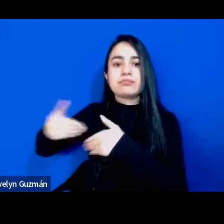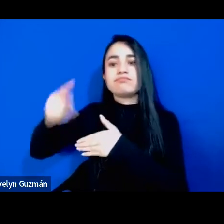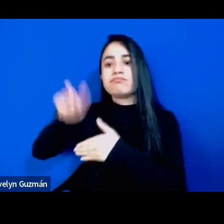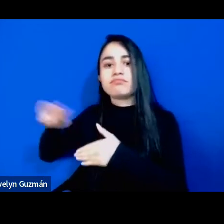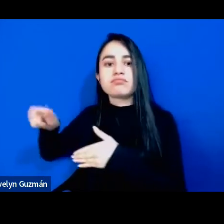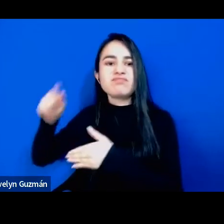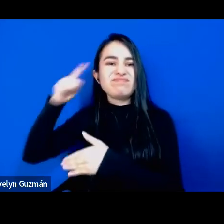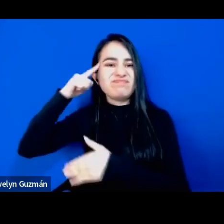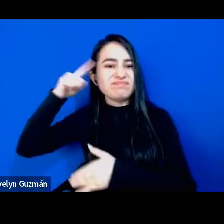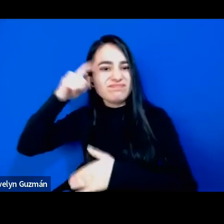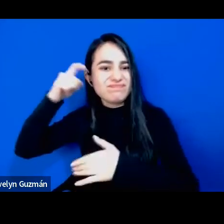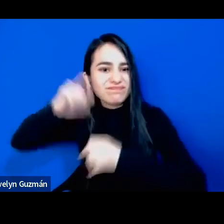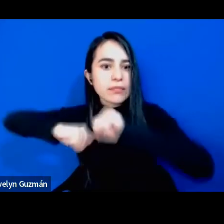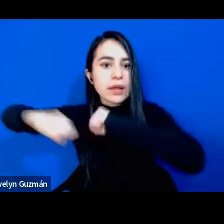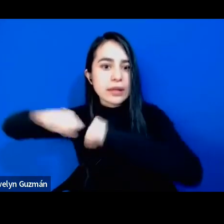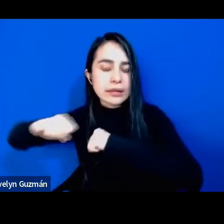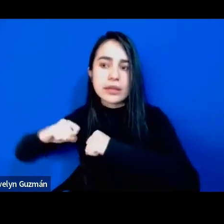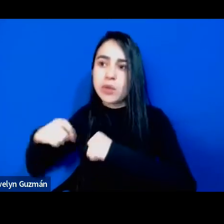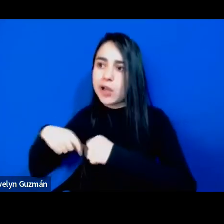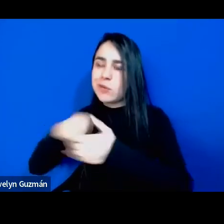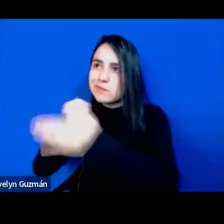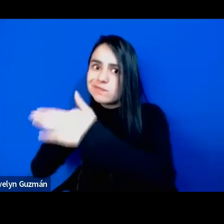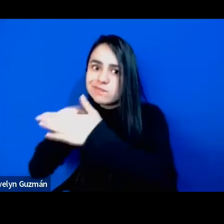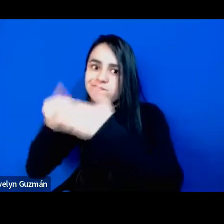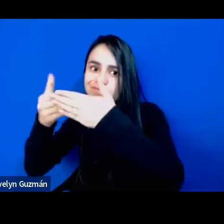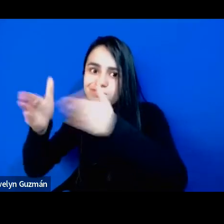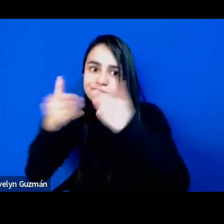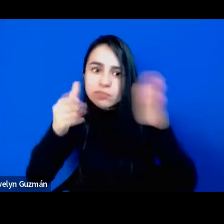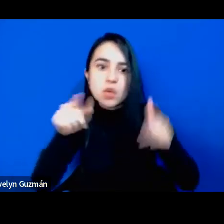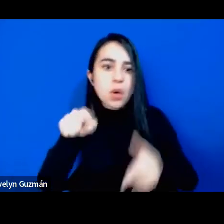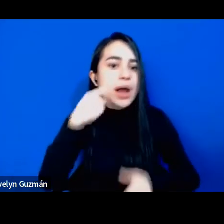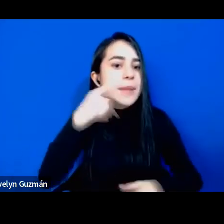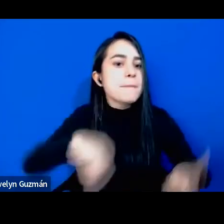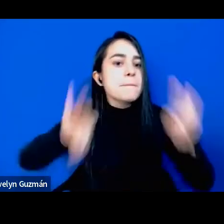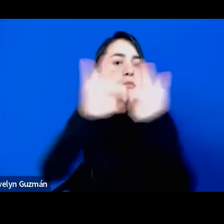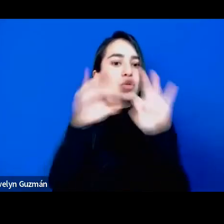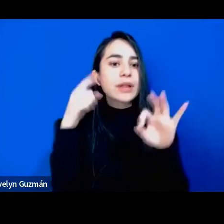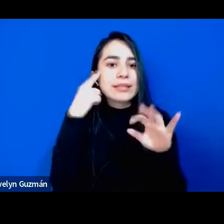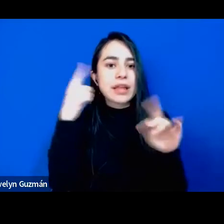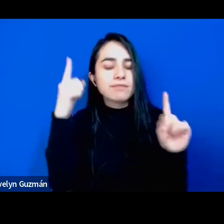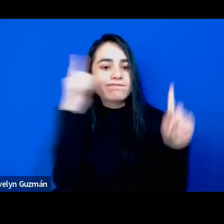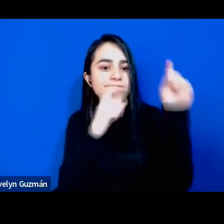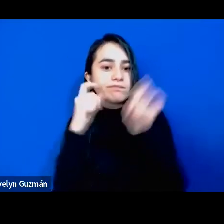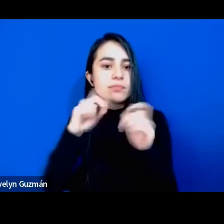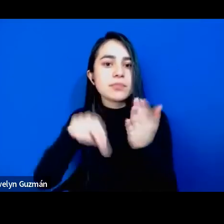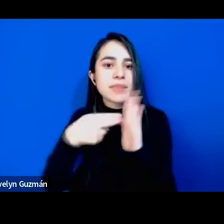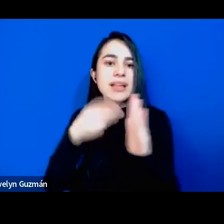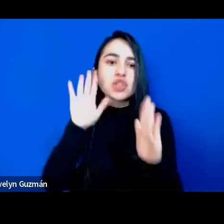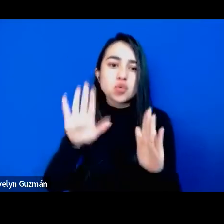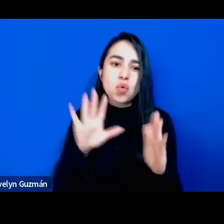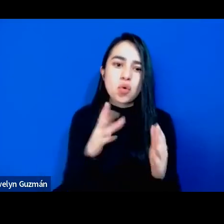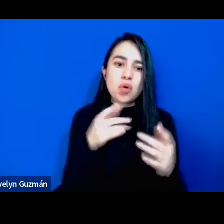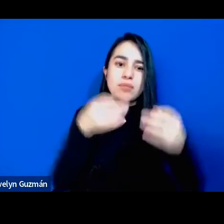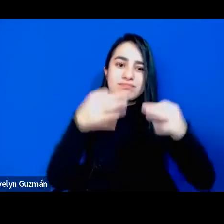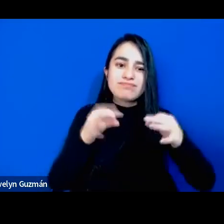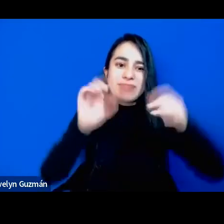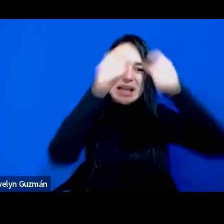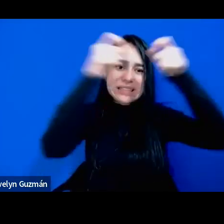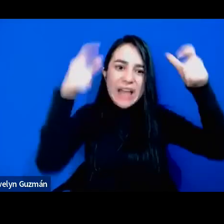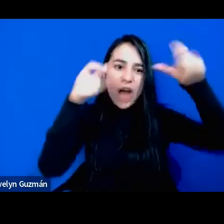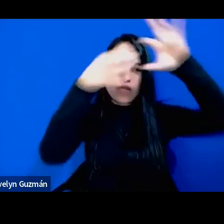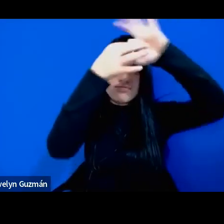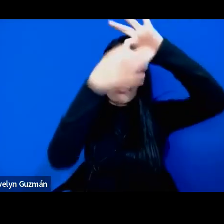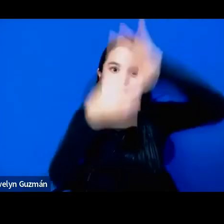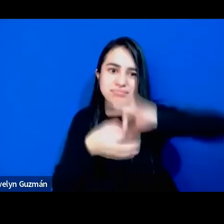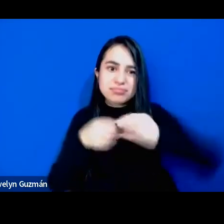esta posibilidad de cuestionar y luchar contra este racismo estructural entonces para